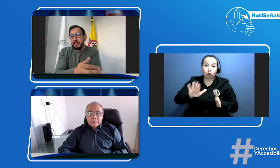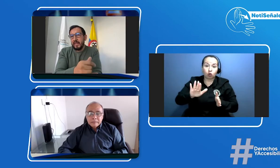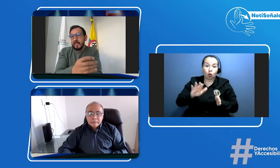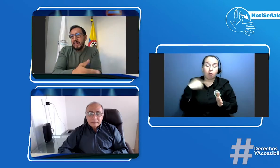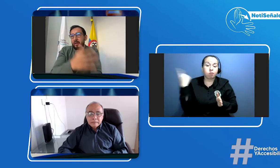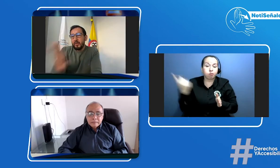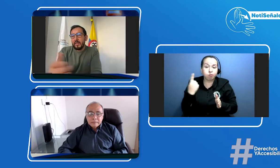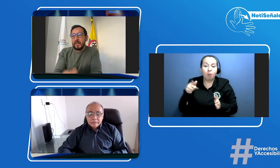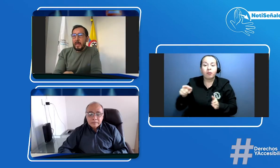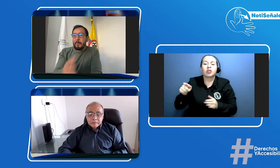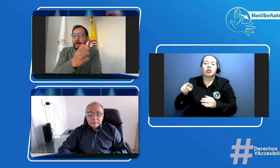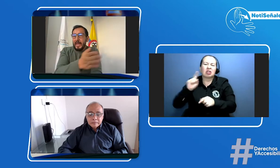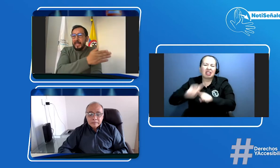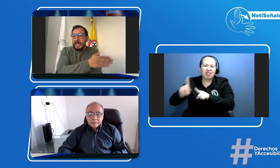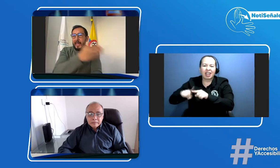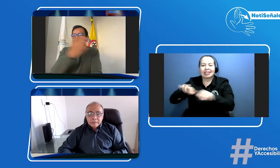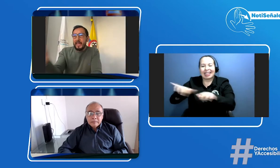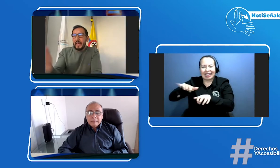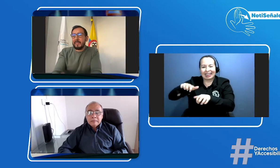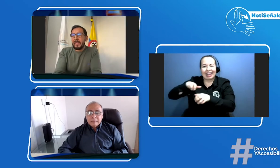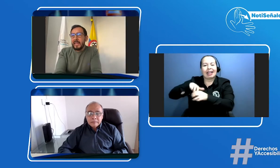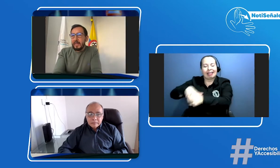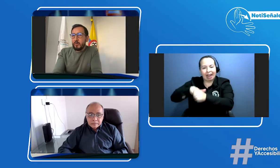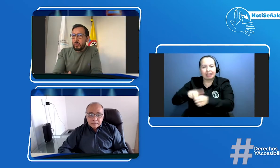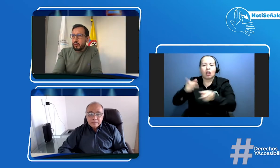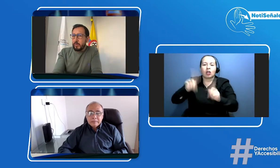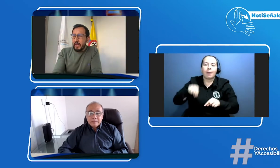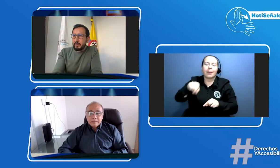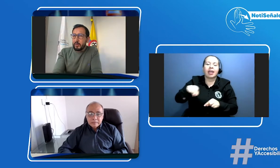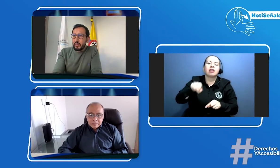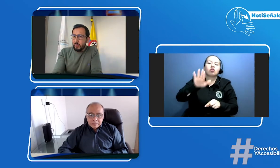ya lo seas para que sean inclusivos para las personas sordas